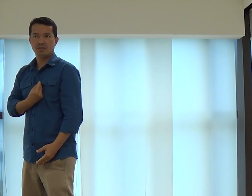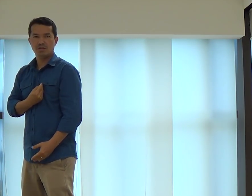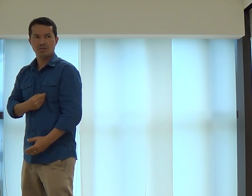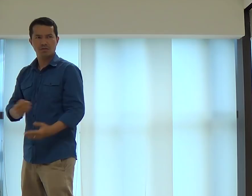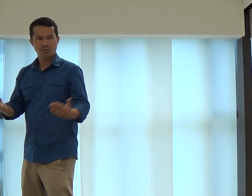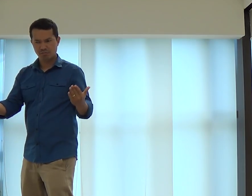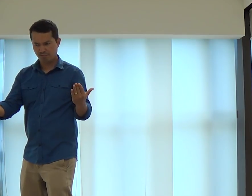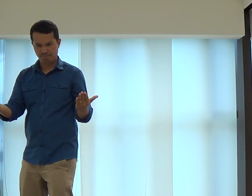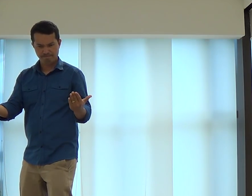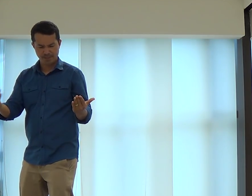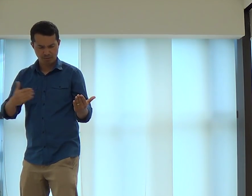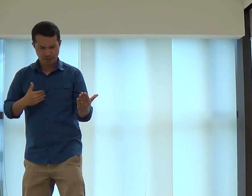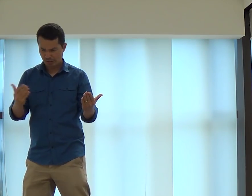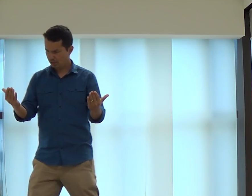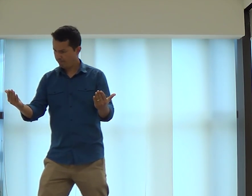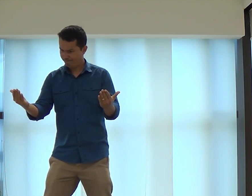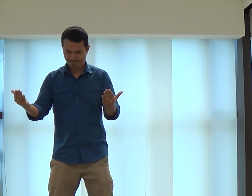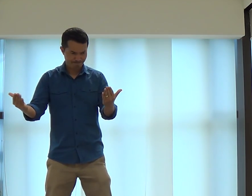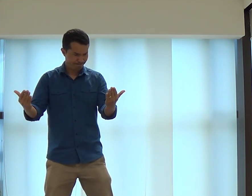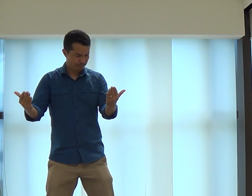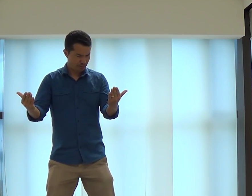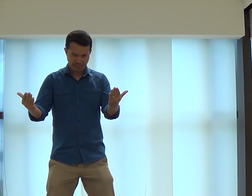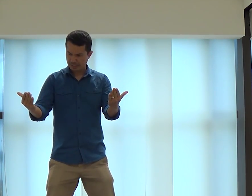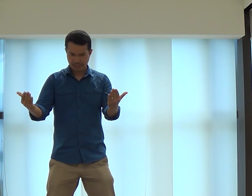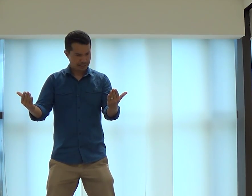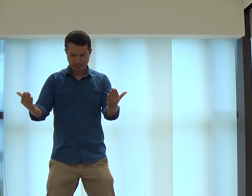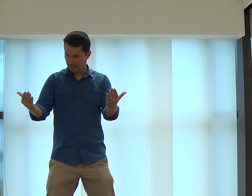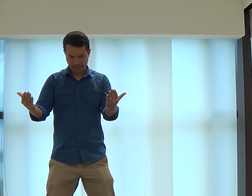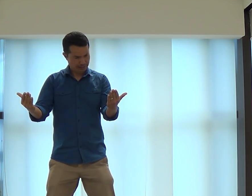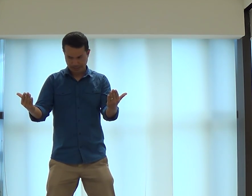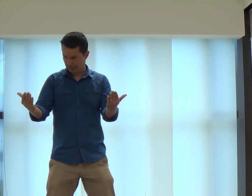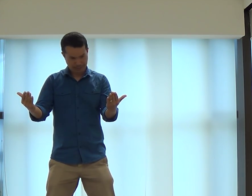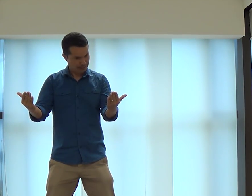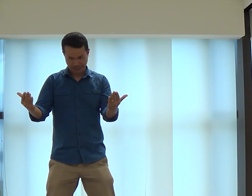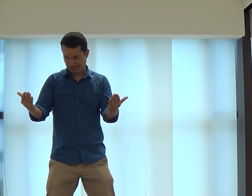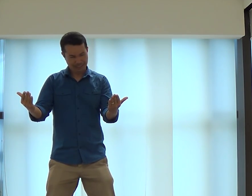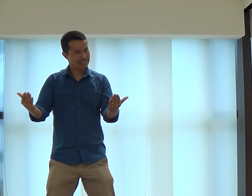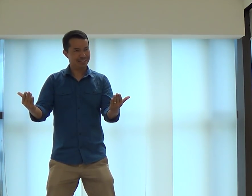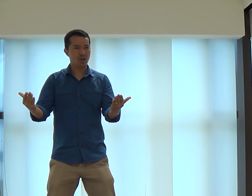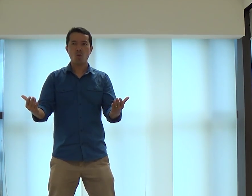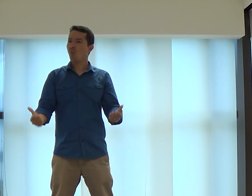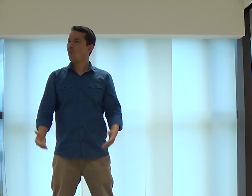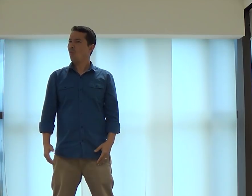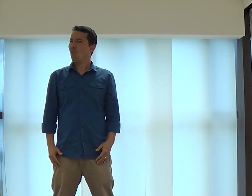novo, a sua vida. E daí você olha ali as coisas e as coisas de Deus e vem...